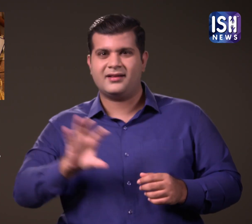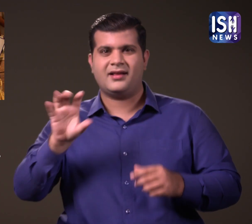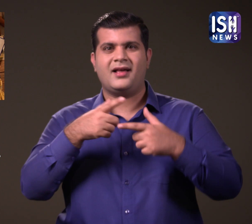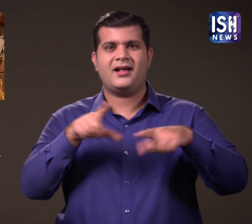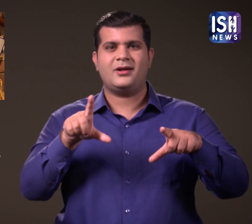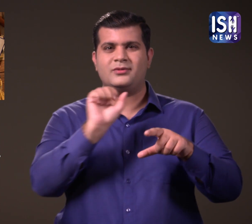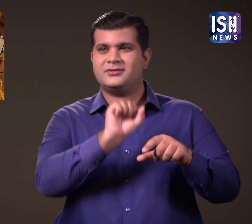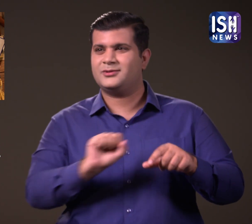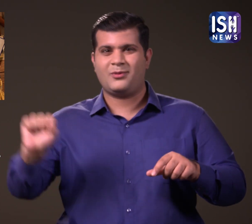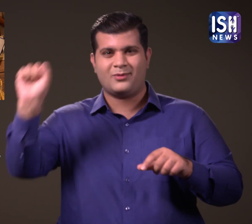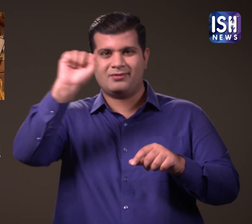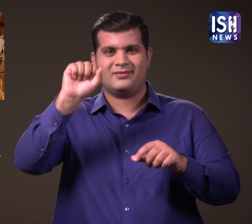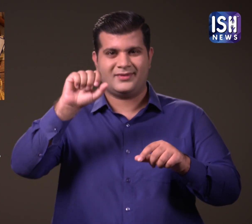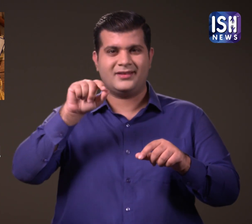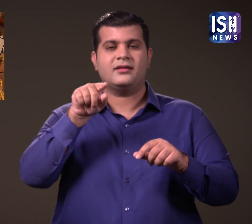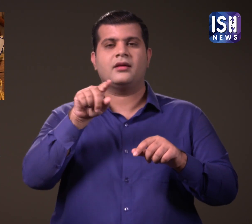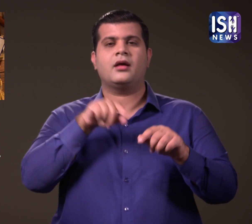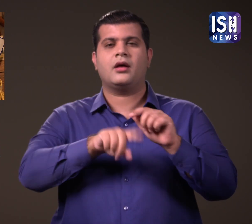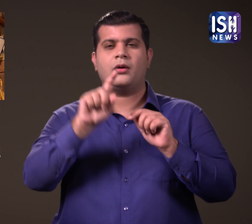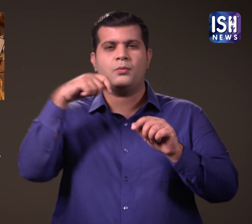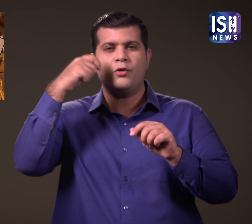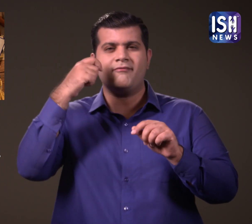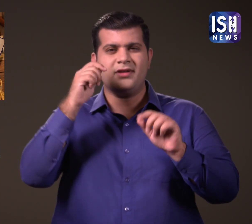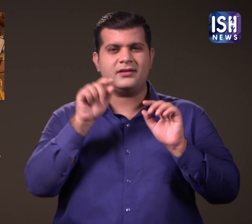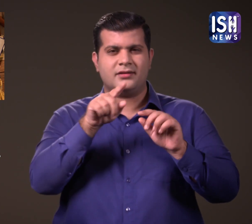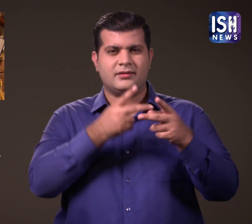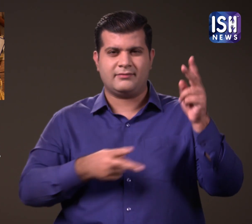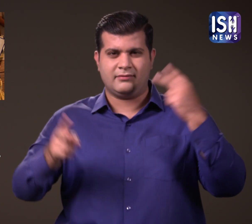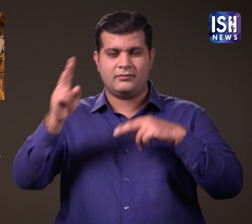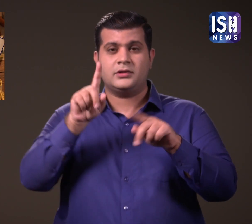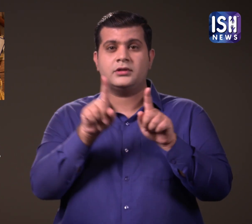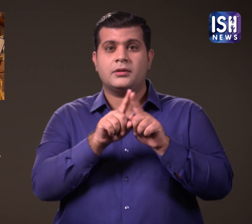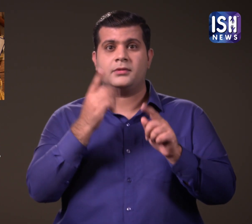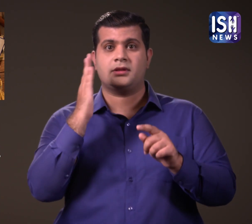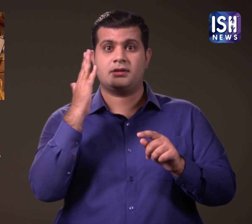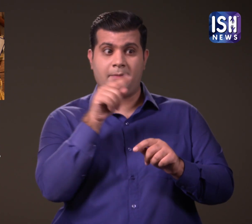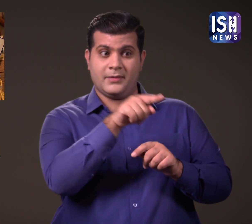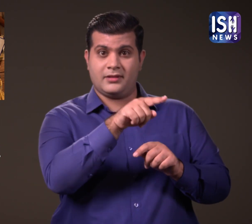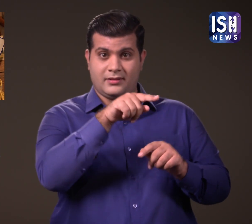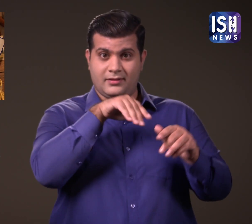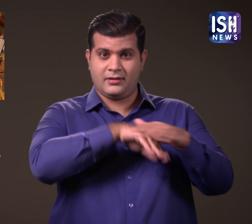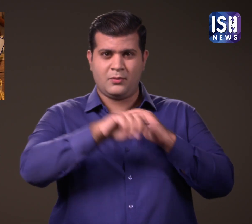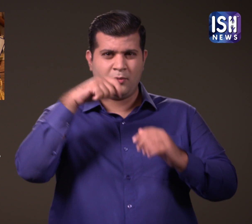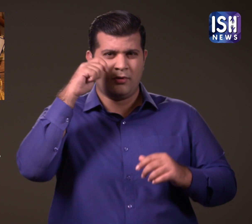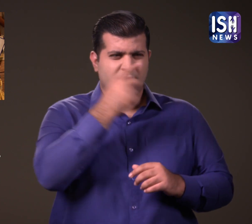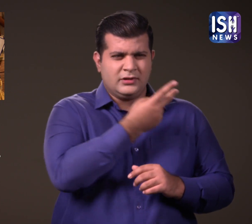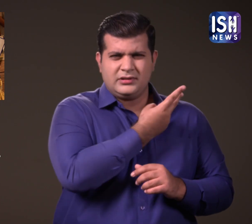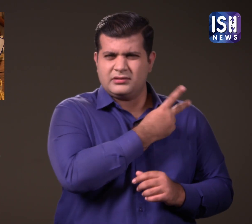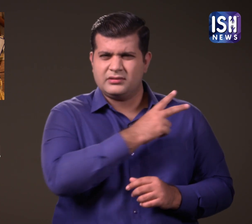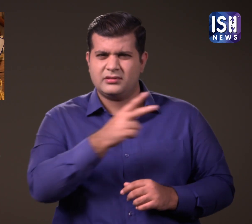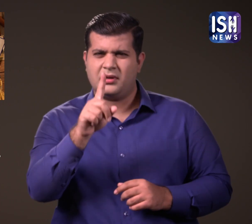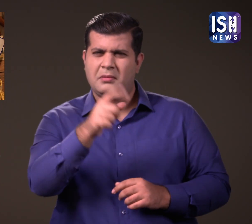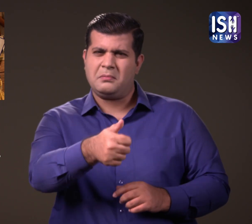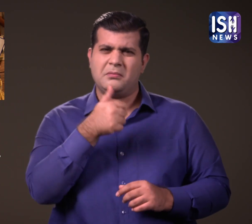भाष्राओं में असूरन ने सर्वश्रेष्ट टमिल फिल्म का पुरसकार जीता और जर्सी ने सर्वश्रेष्ट तेलगू फिल्म का पुरसकार